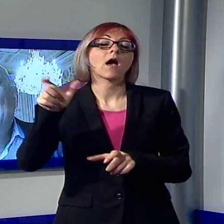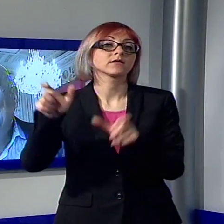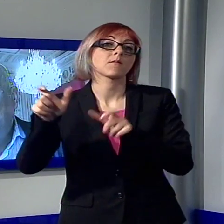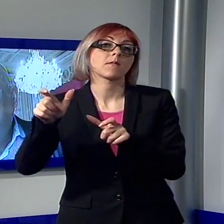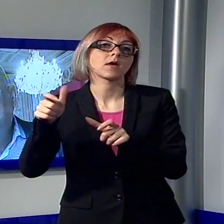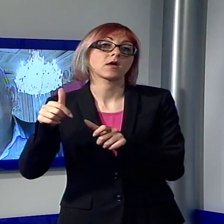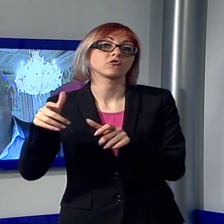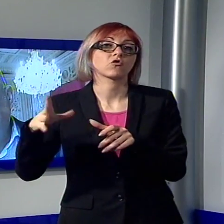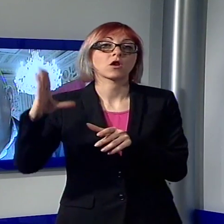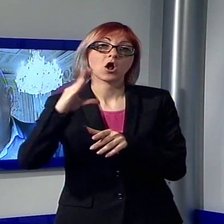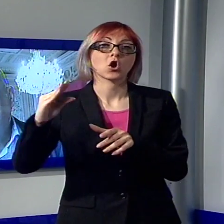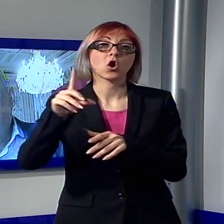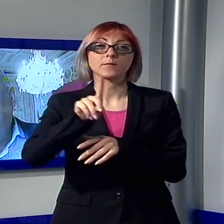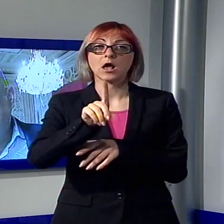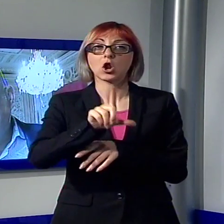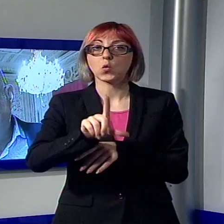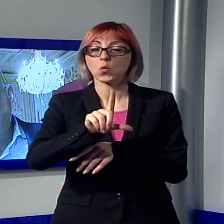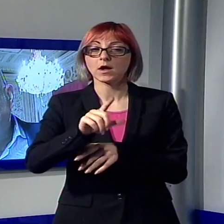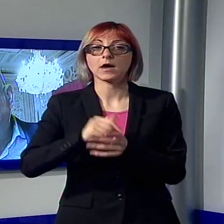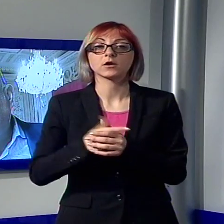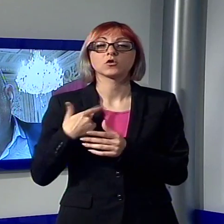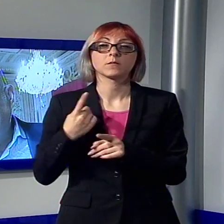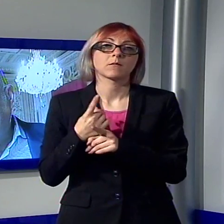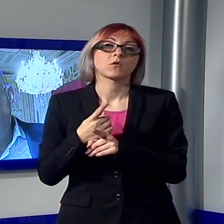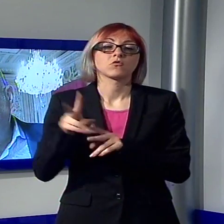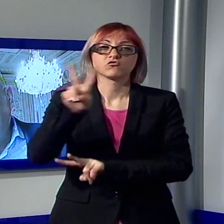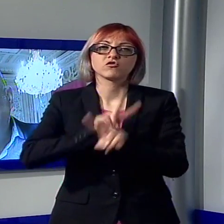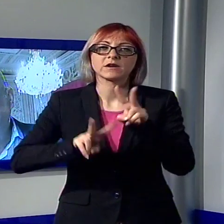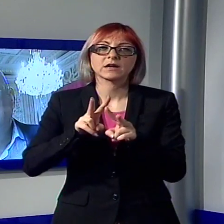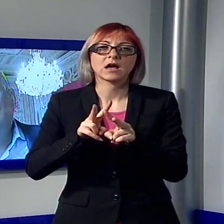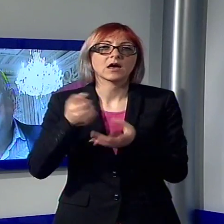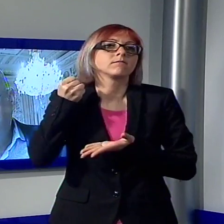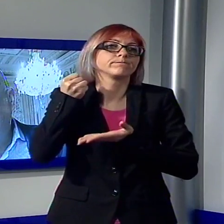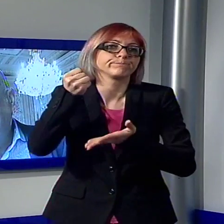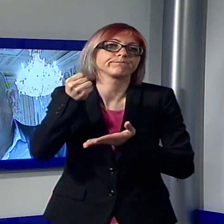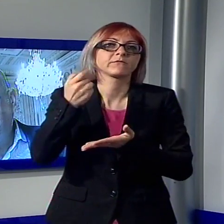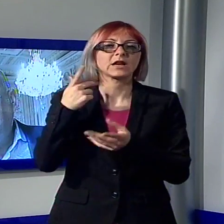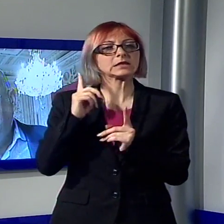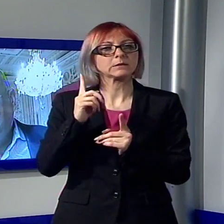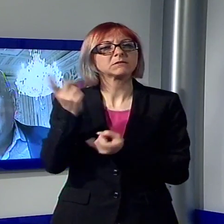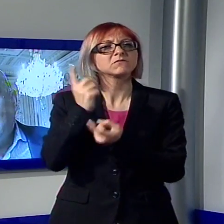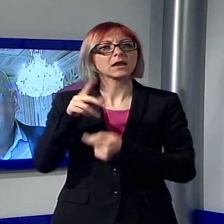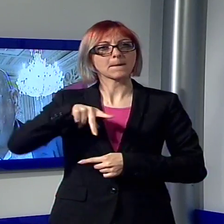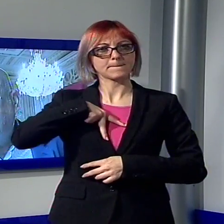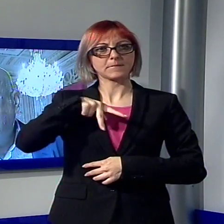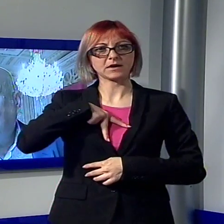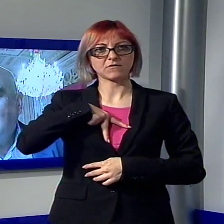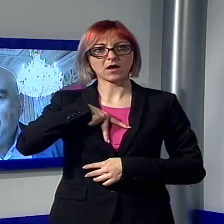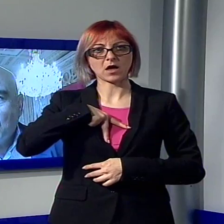chiaro che bisogna muoversi verso soggetti privati. Un riequilibrio del rapporto fra le risorse